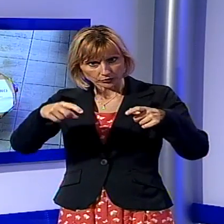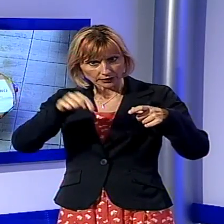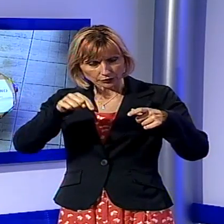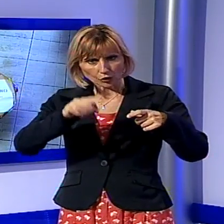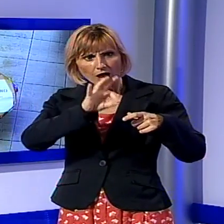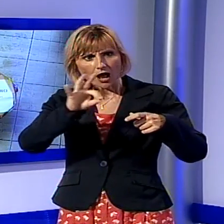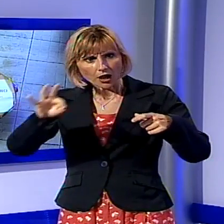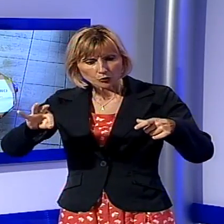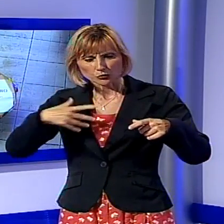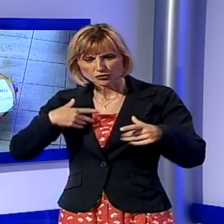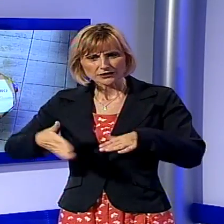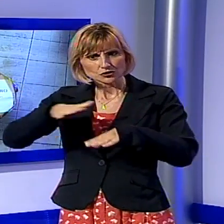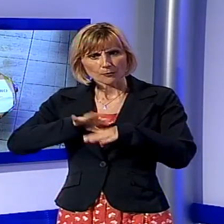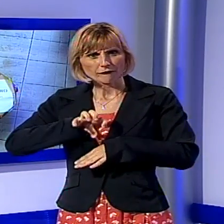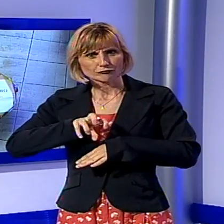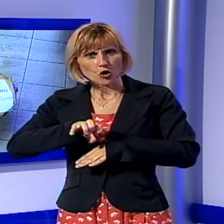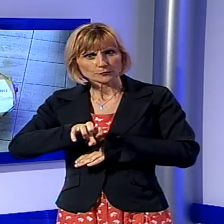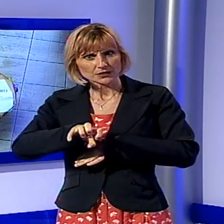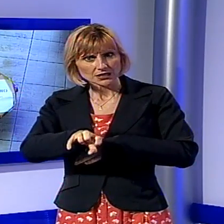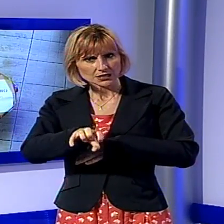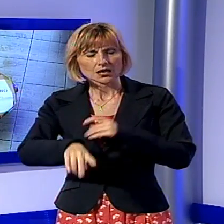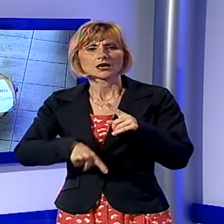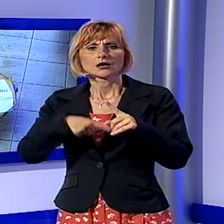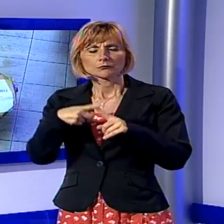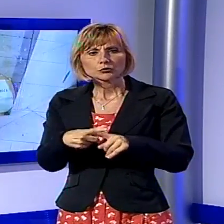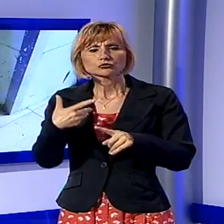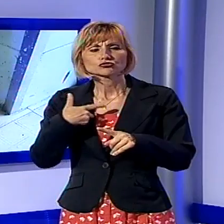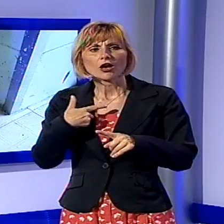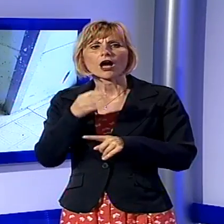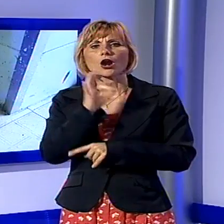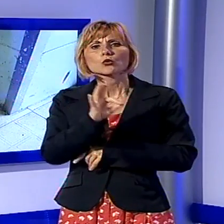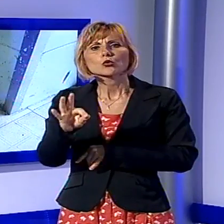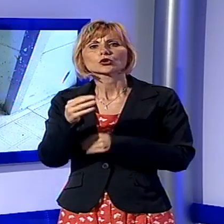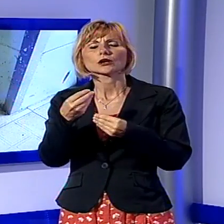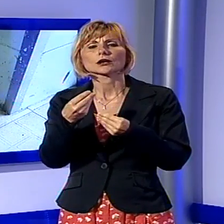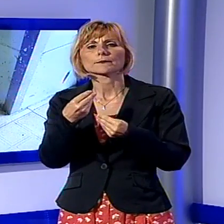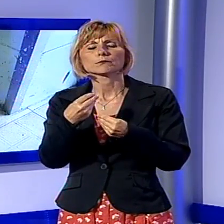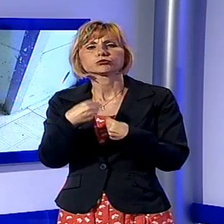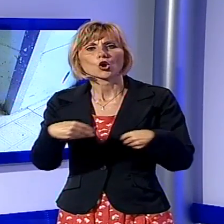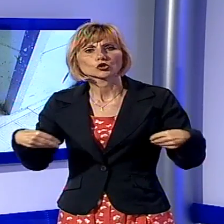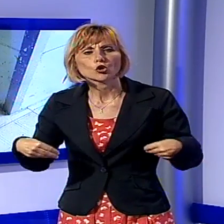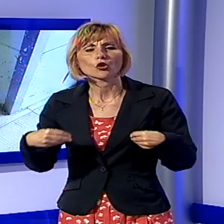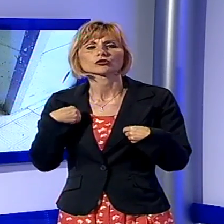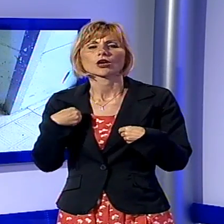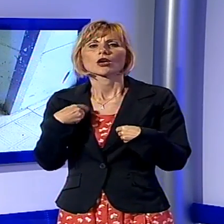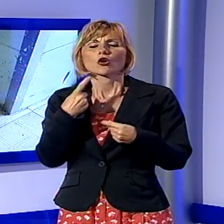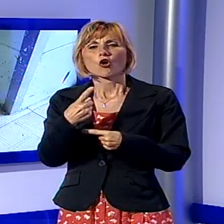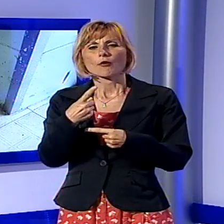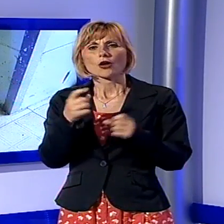ricoperti di formiche, alla somministrazione di prodotti decongelati che venivano proposti ai clienti come freschi. L